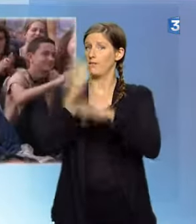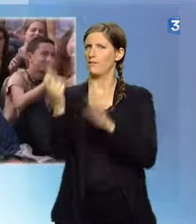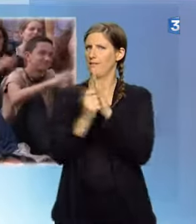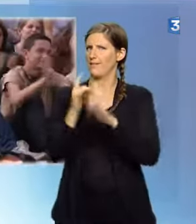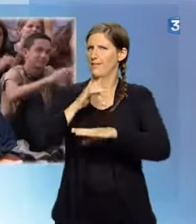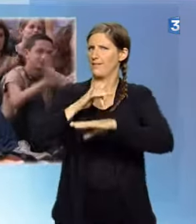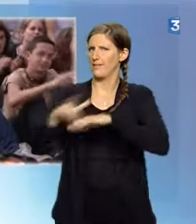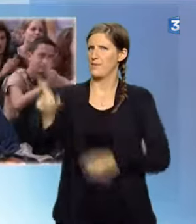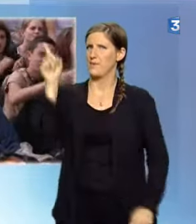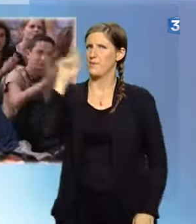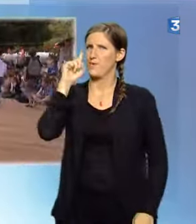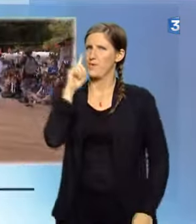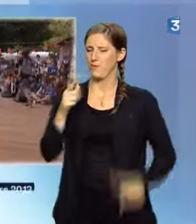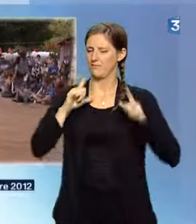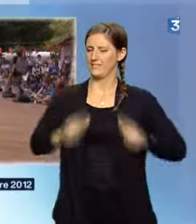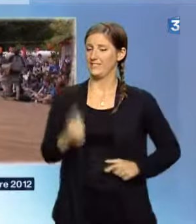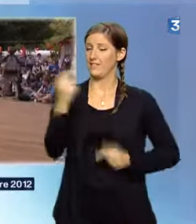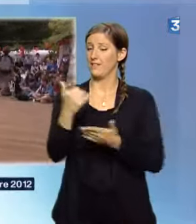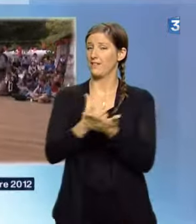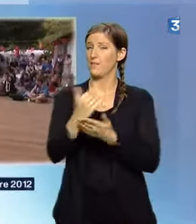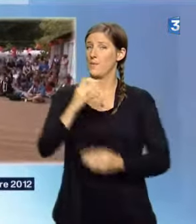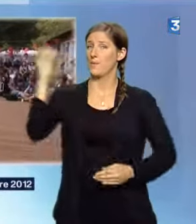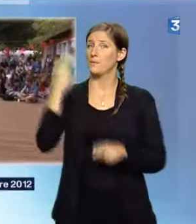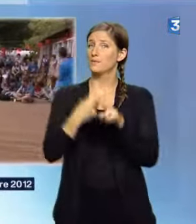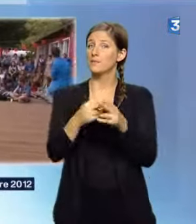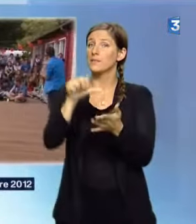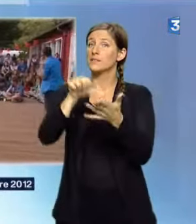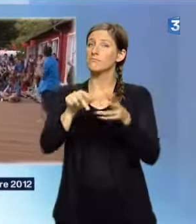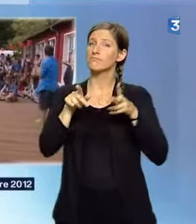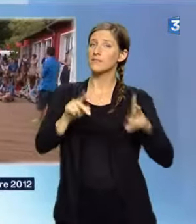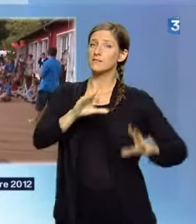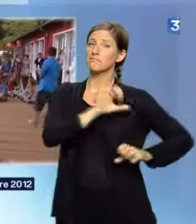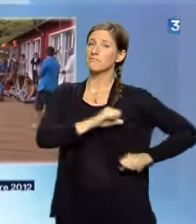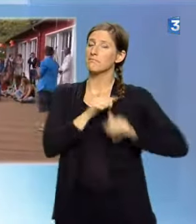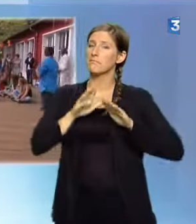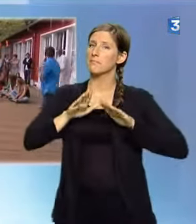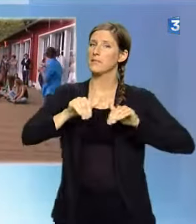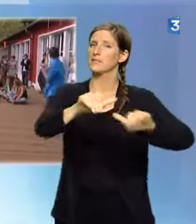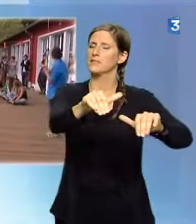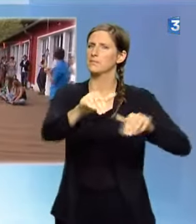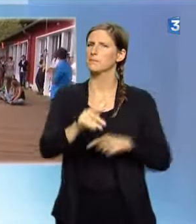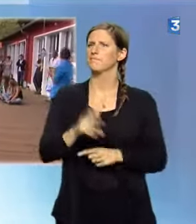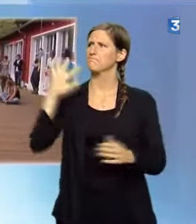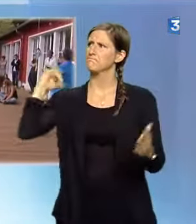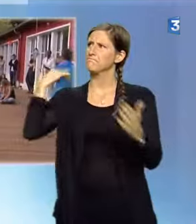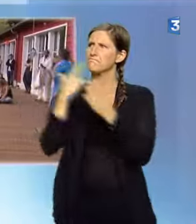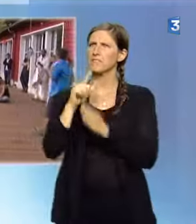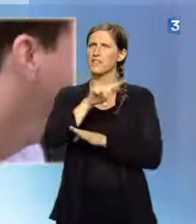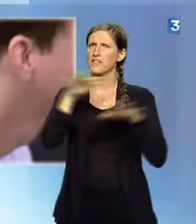Le lycée d'Oléron, le centre expérimental pédagogique maritime, a fait sa rentrée lundi, une semaine après